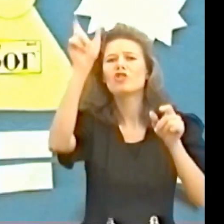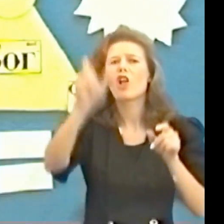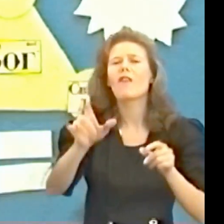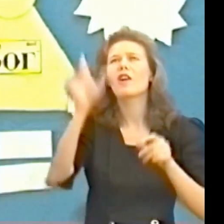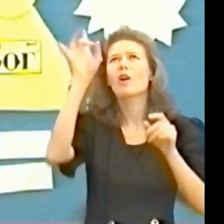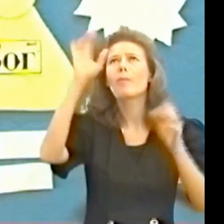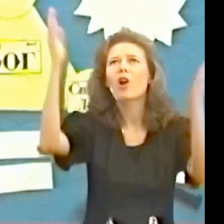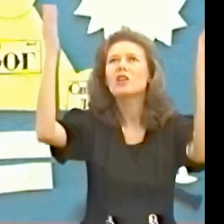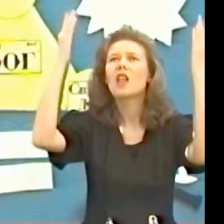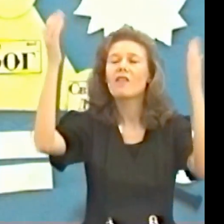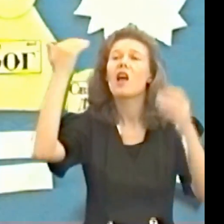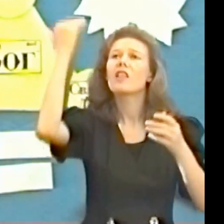служил ему